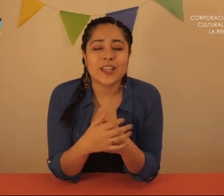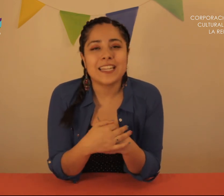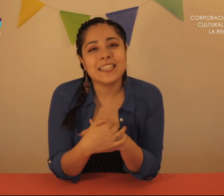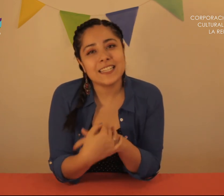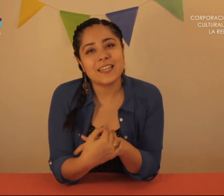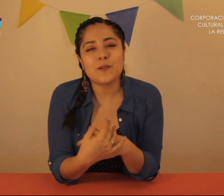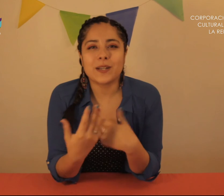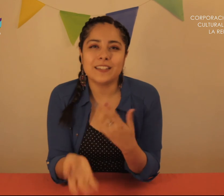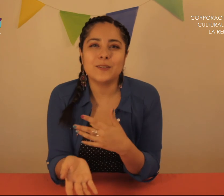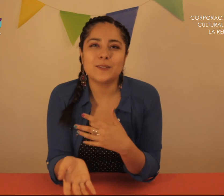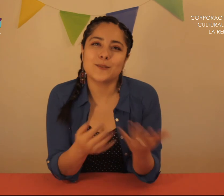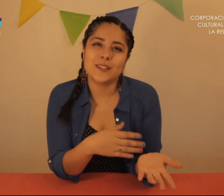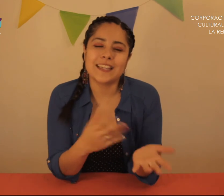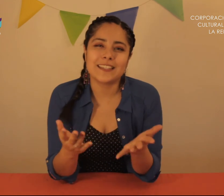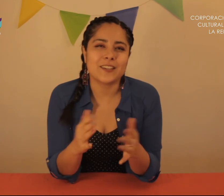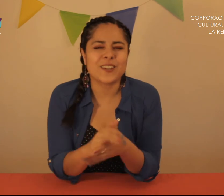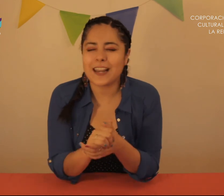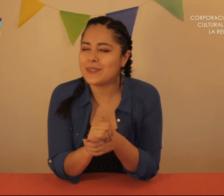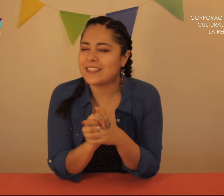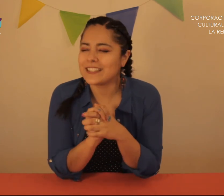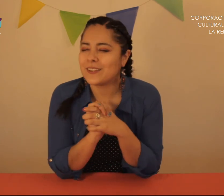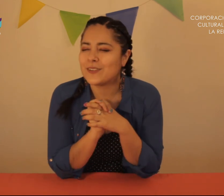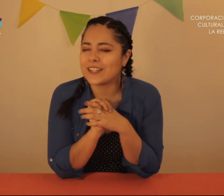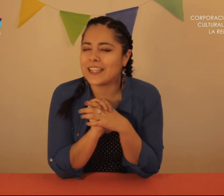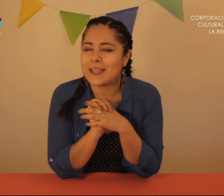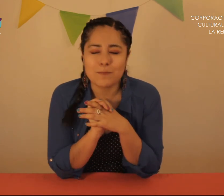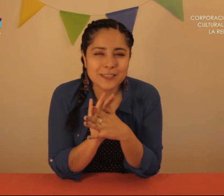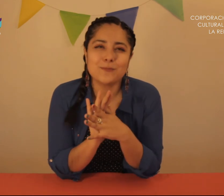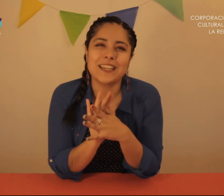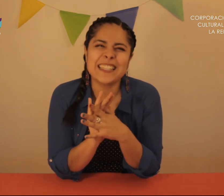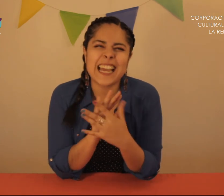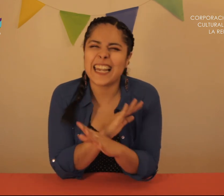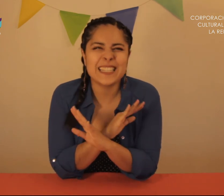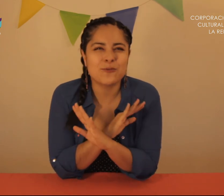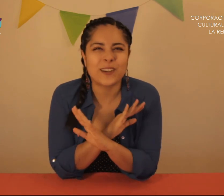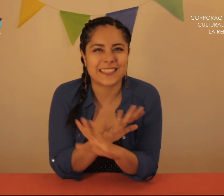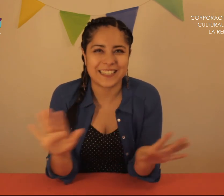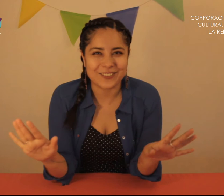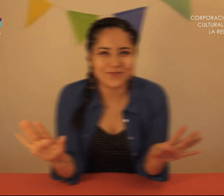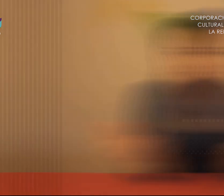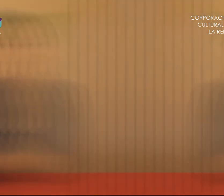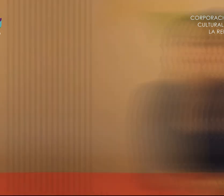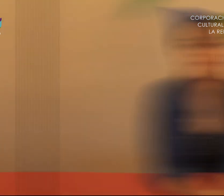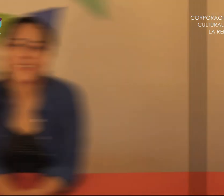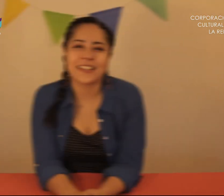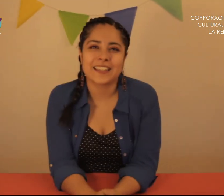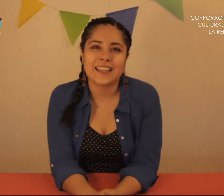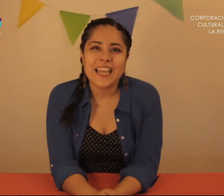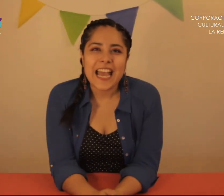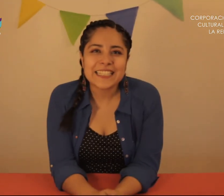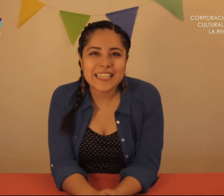quieran integrar Y compartirlo con sus niñas y niños Realmente es algo Que en mi experiencia Les fascina Así